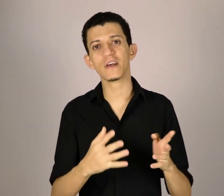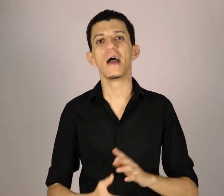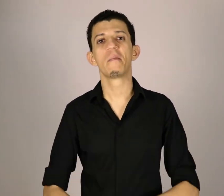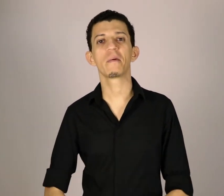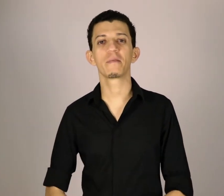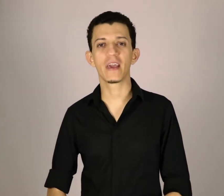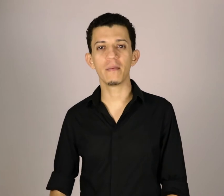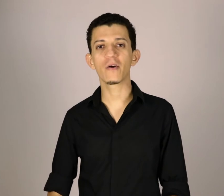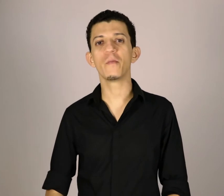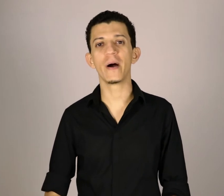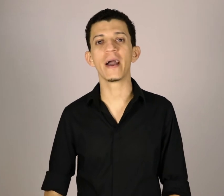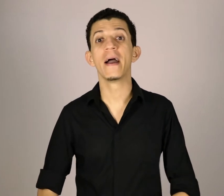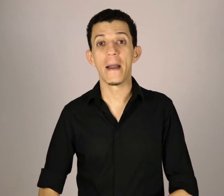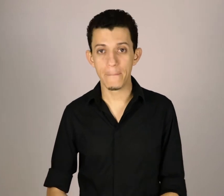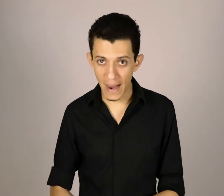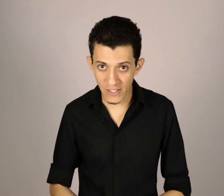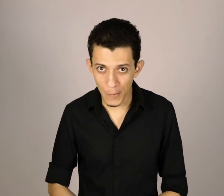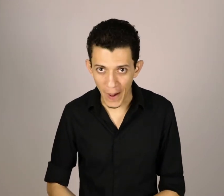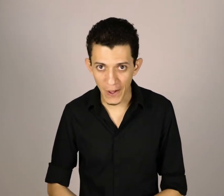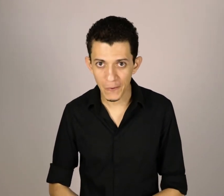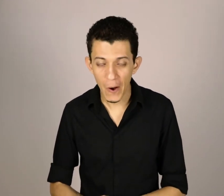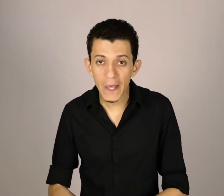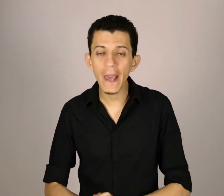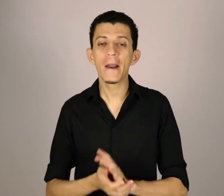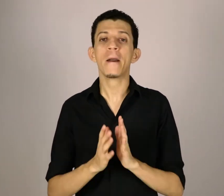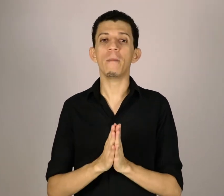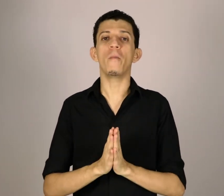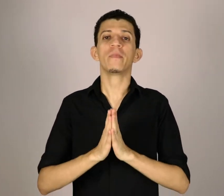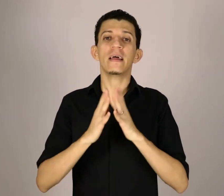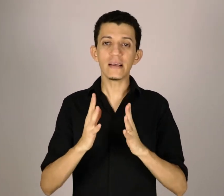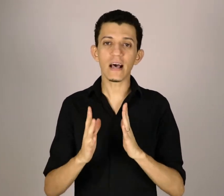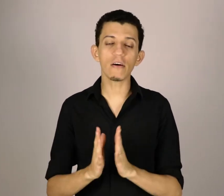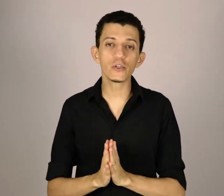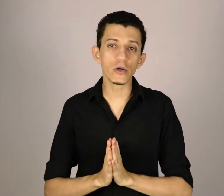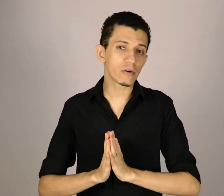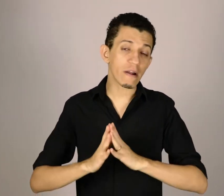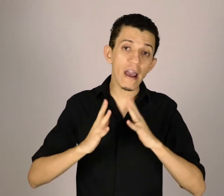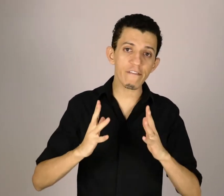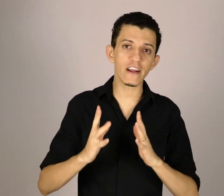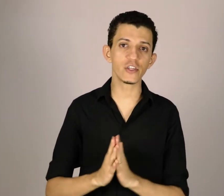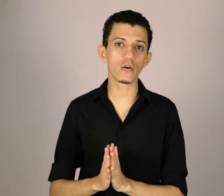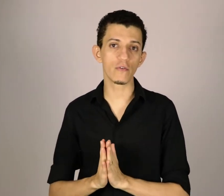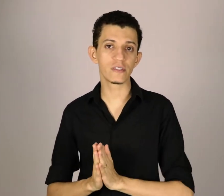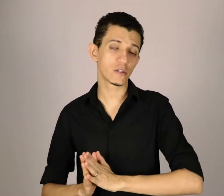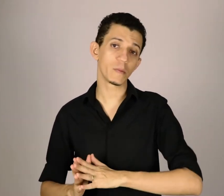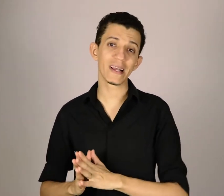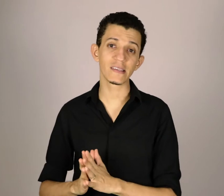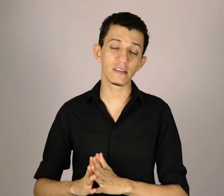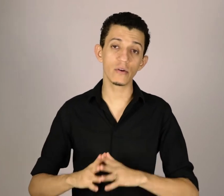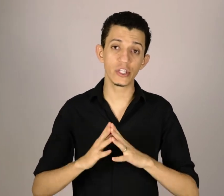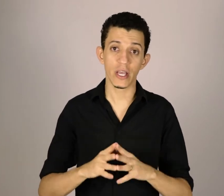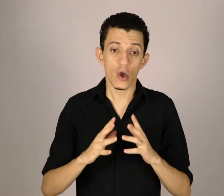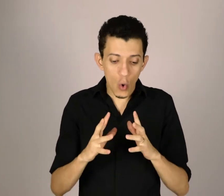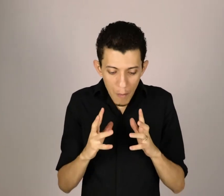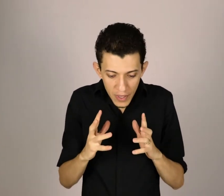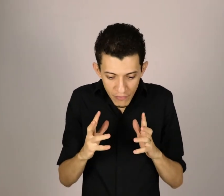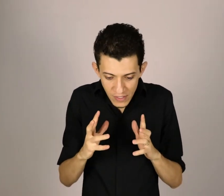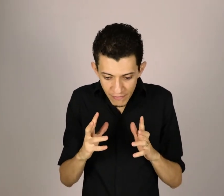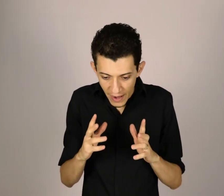para quem me acompanha mais de perto, ok? Bom, nessa aula de hoje eu quero refletir com vocês sobre a questão de como que você vai